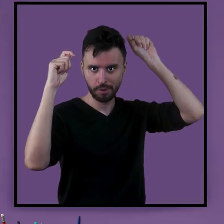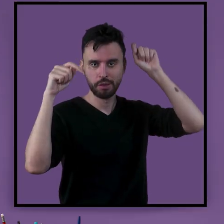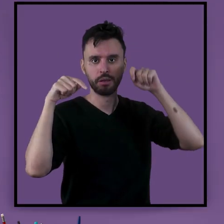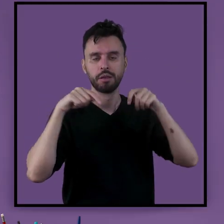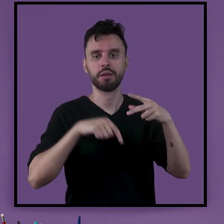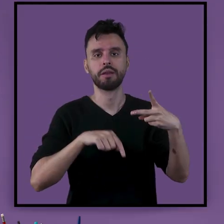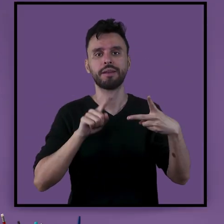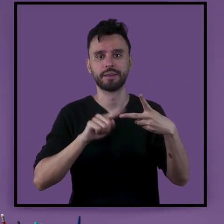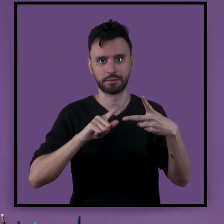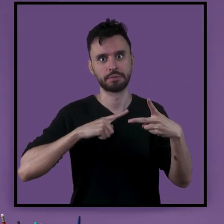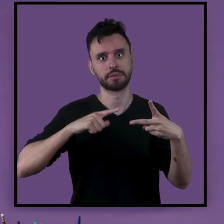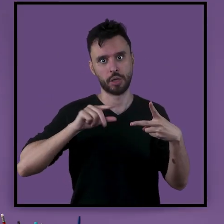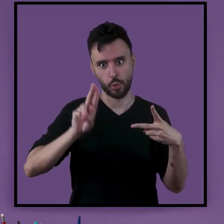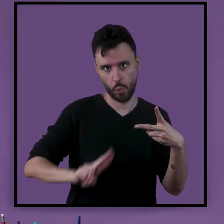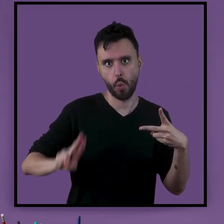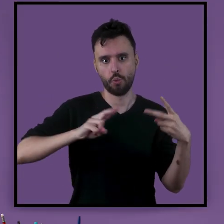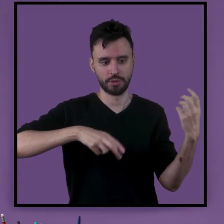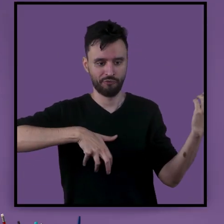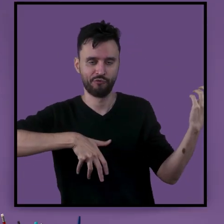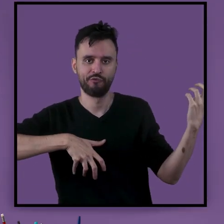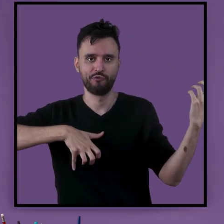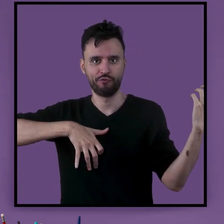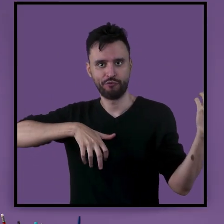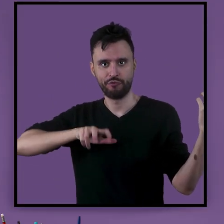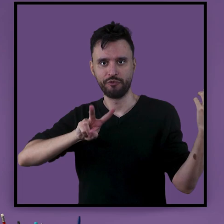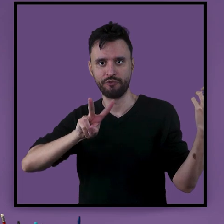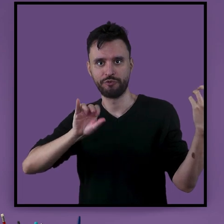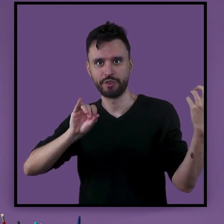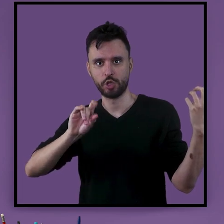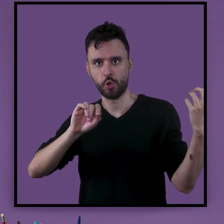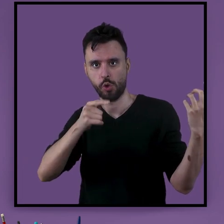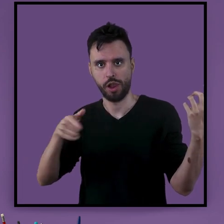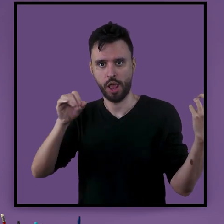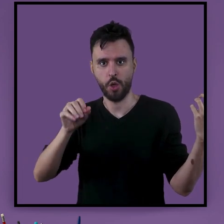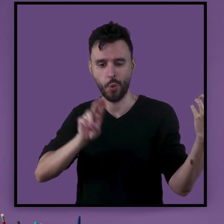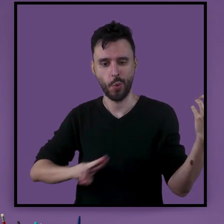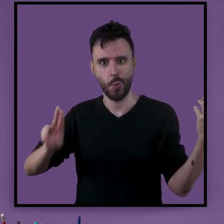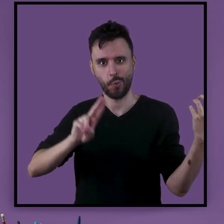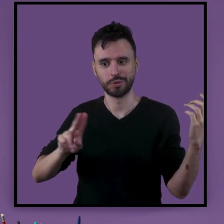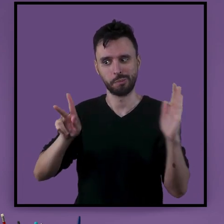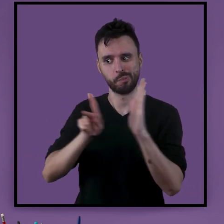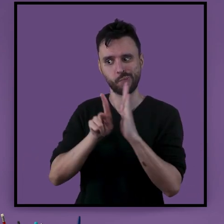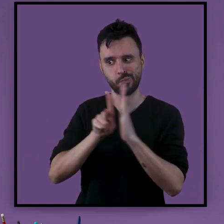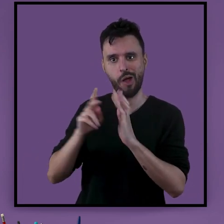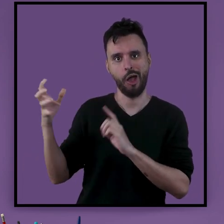Geralmente acompanhado por um violão e tem uma influência americana.